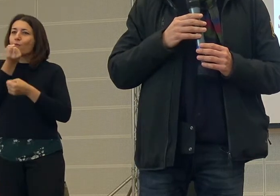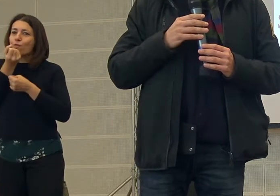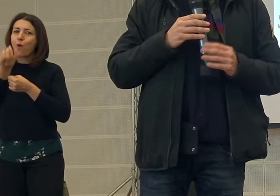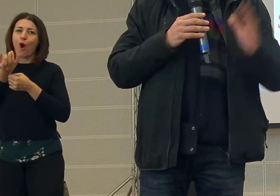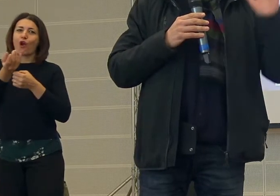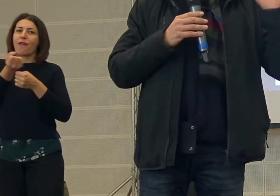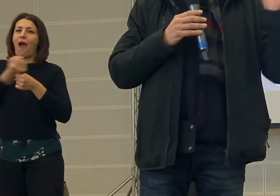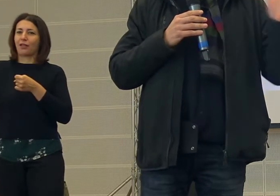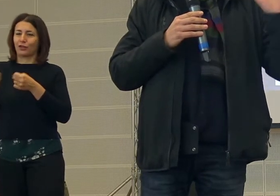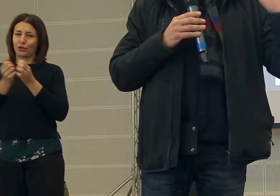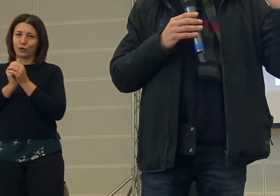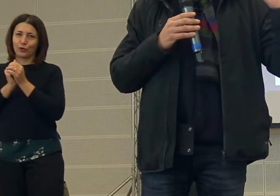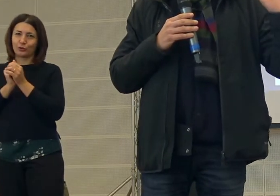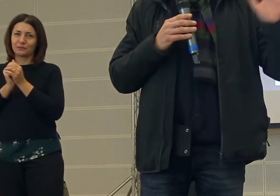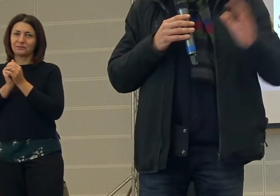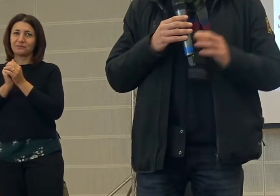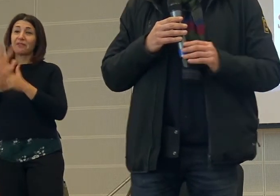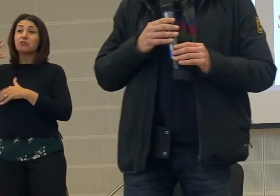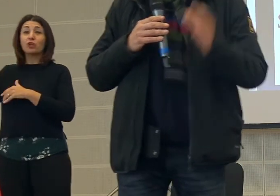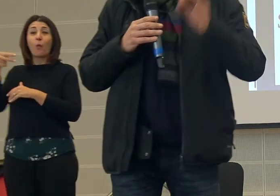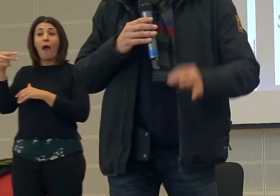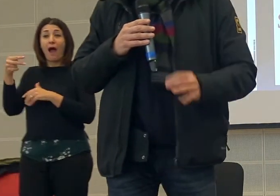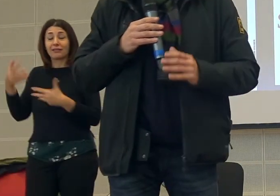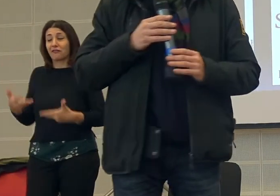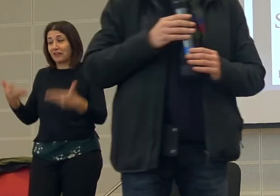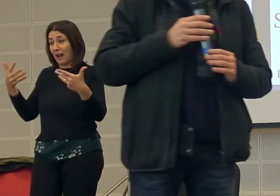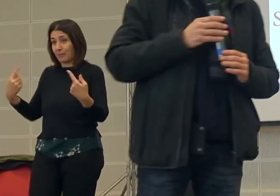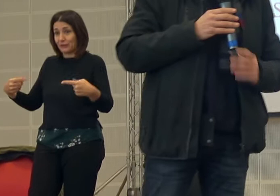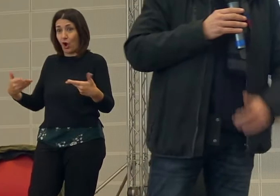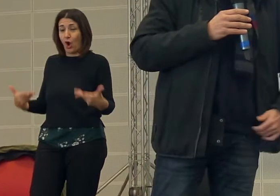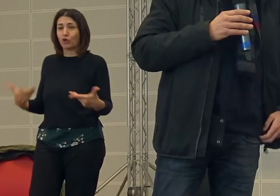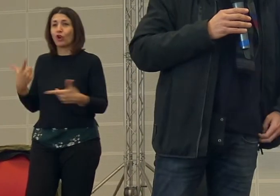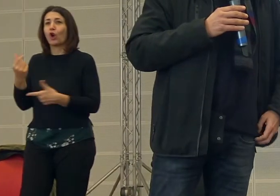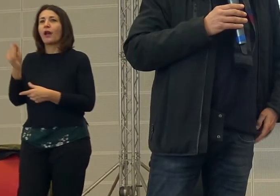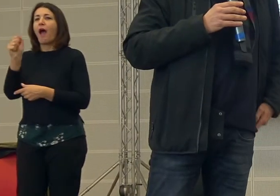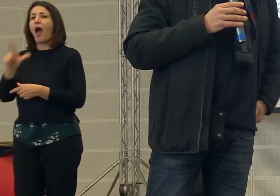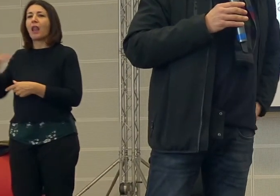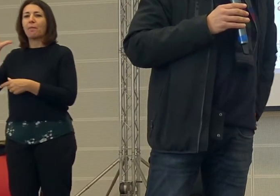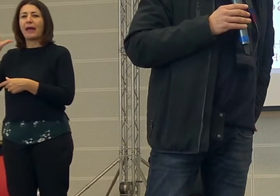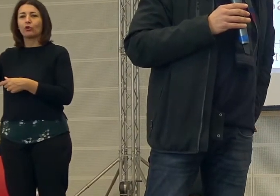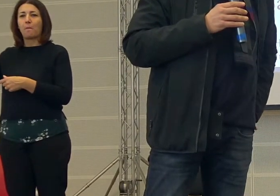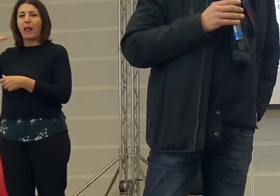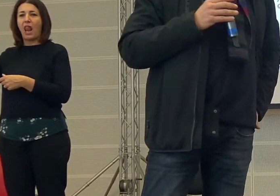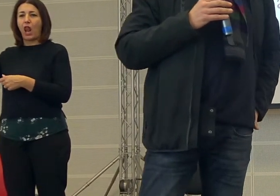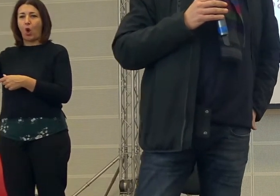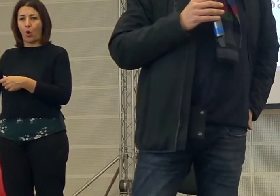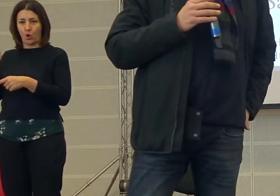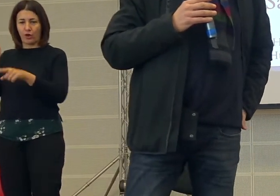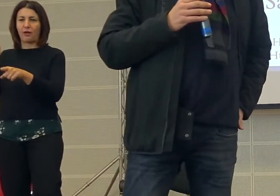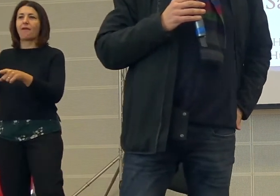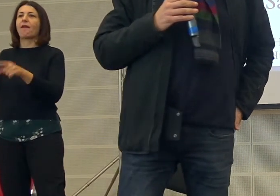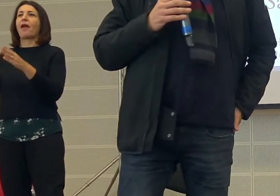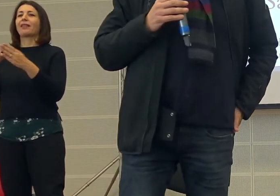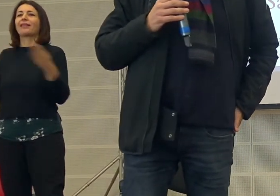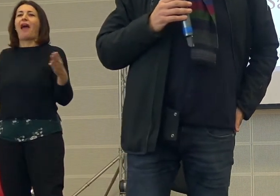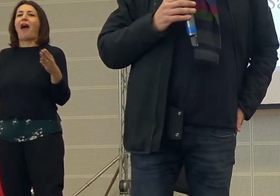sono cinque anni con oggi perché con Alberto Melloni e il diario di Papa